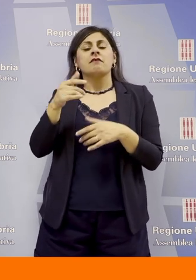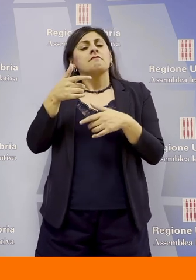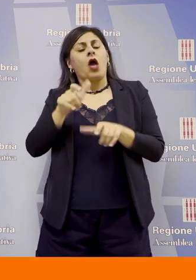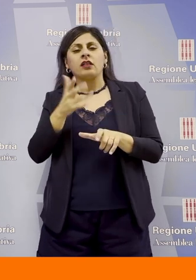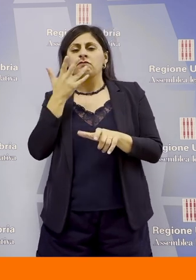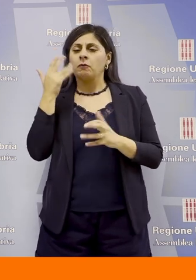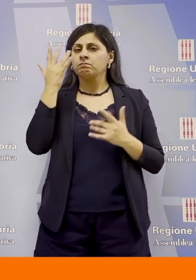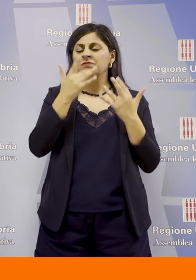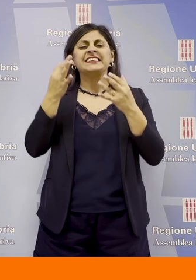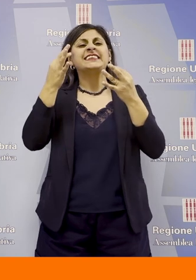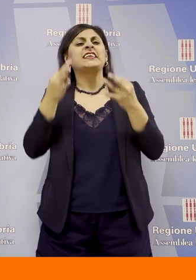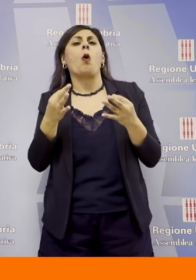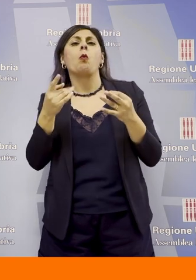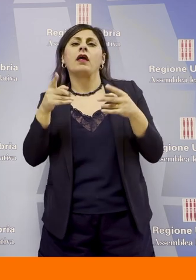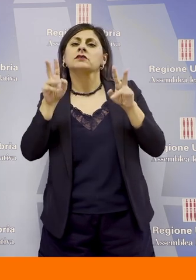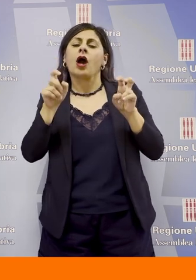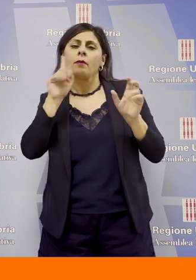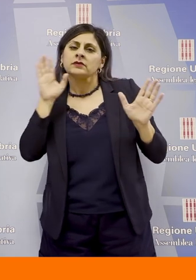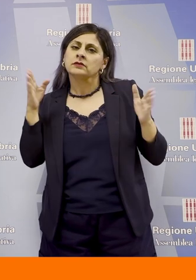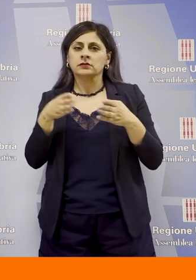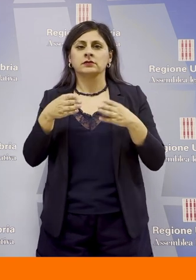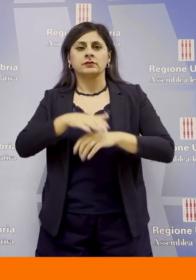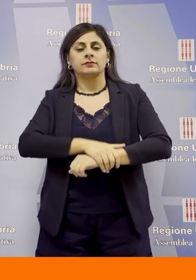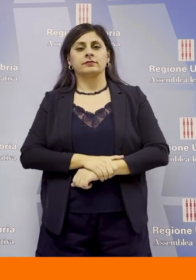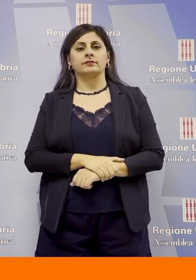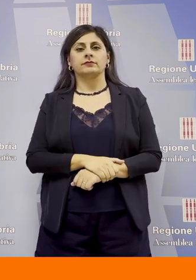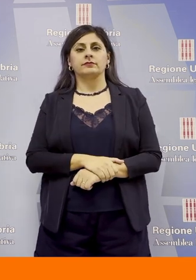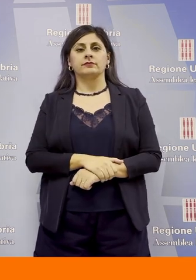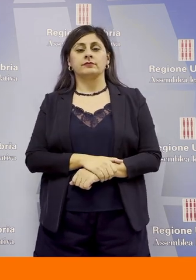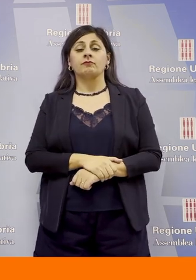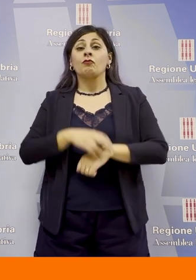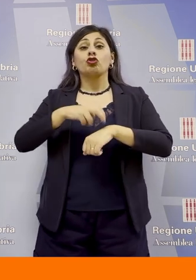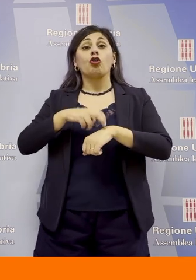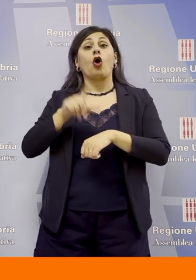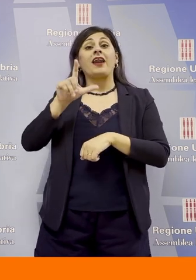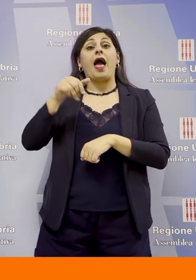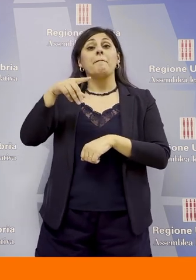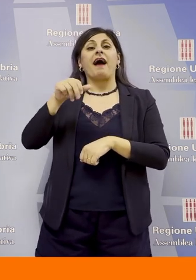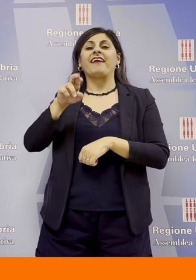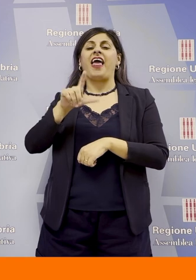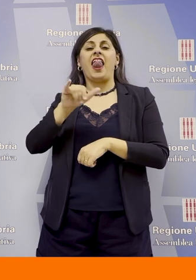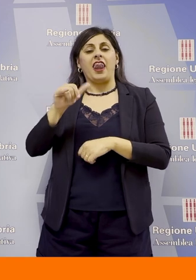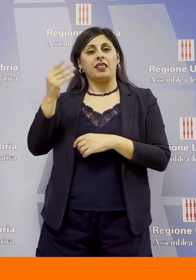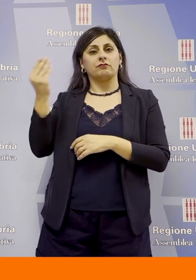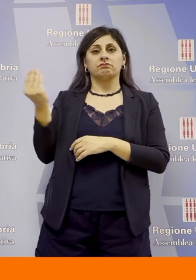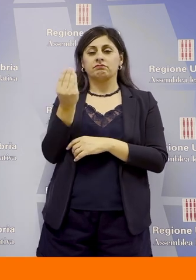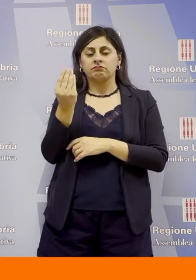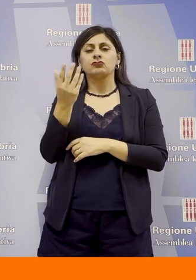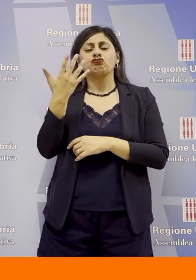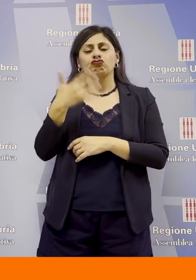sulla sicurezza. Con la presenza del dottor Lamparelli si chiude il cerchio di ricognizione in materia